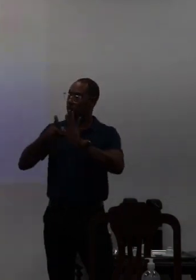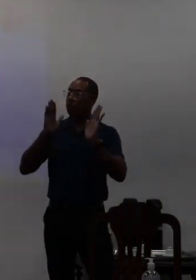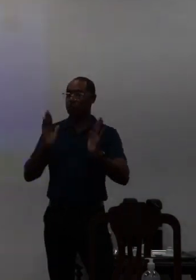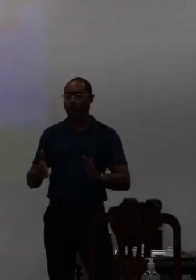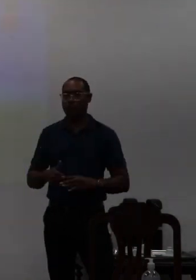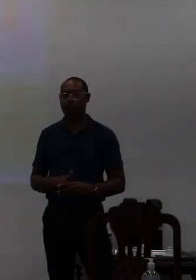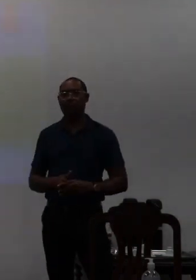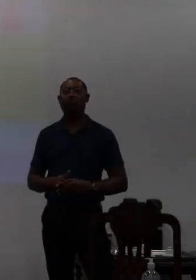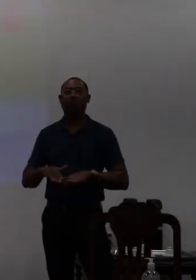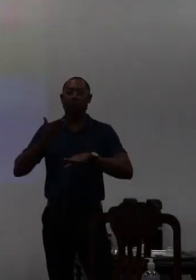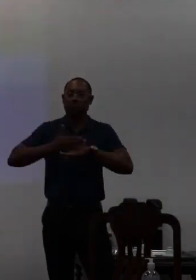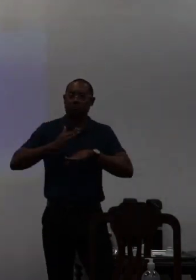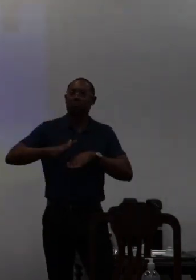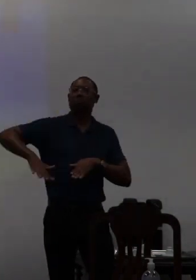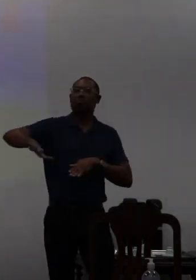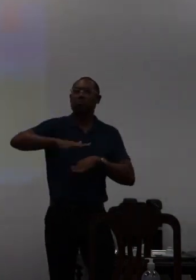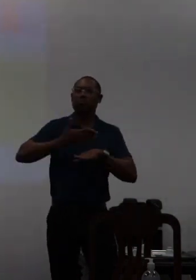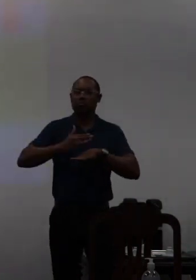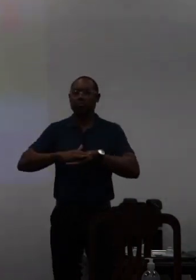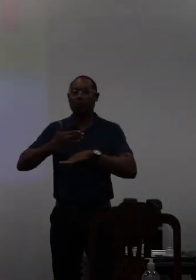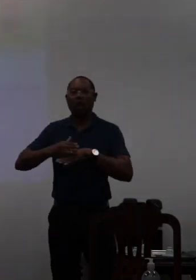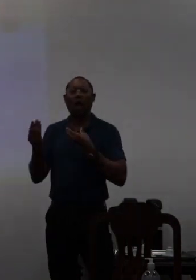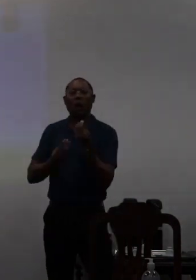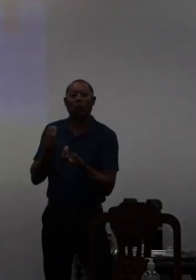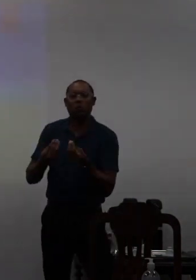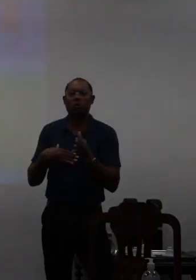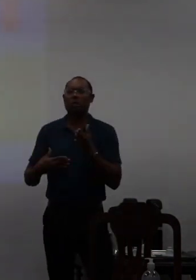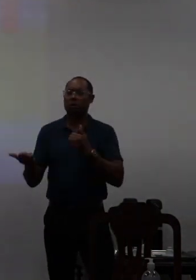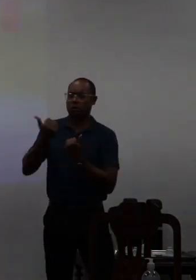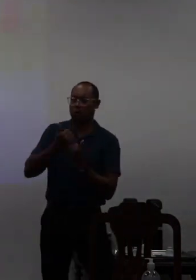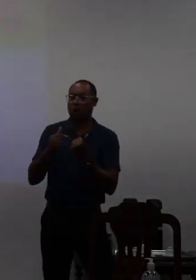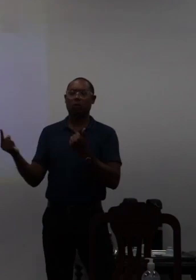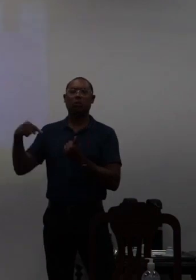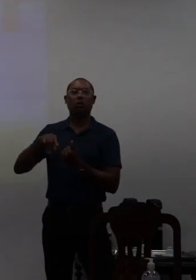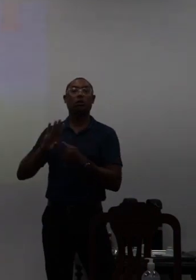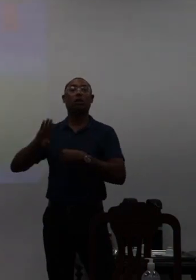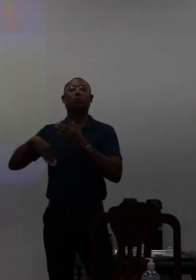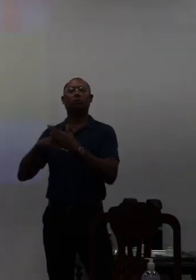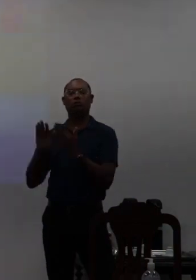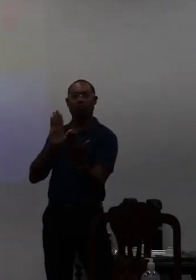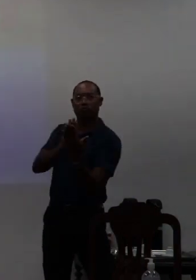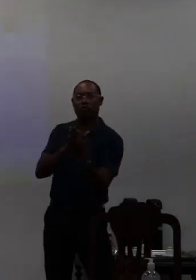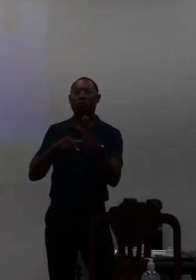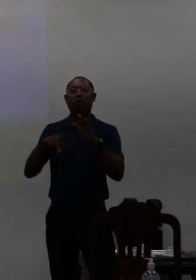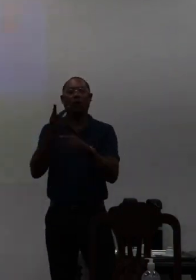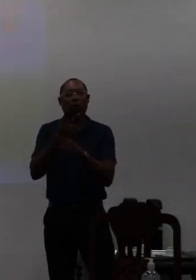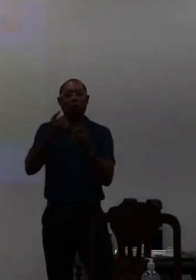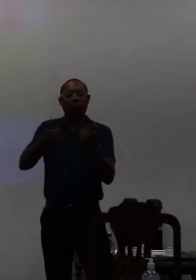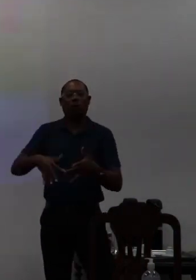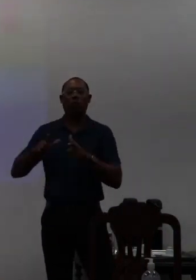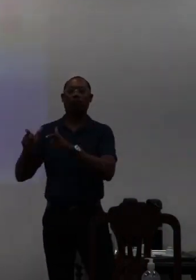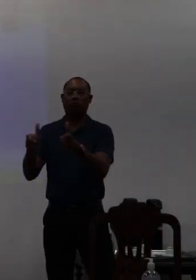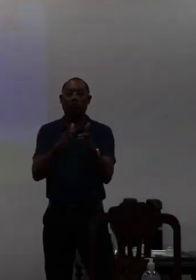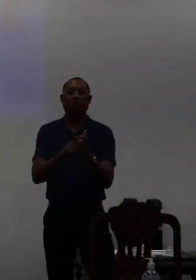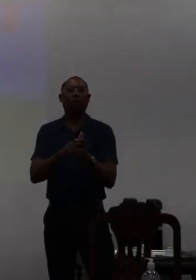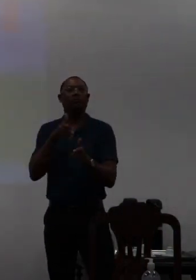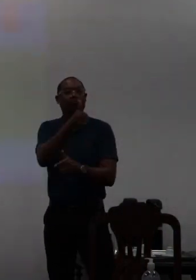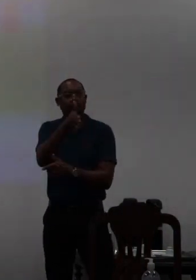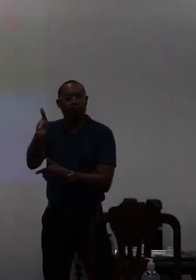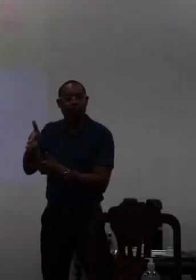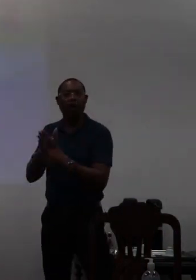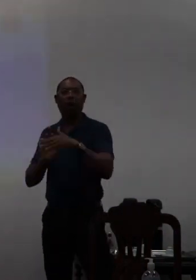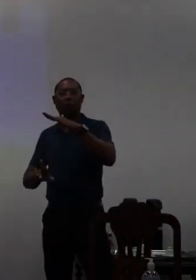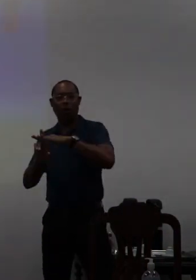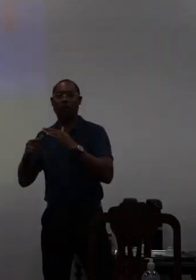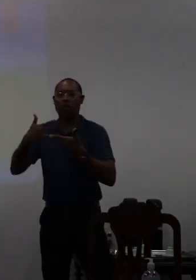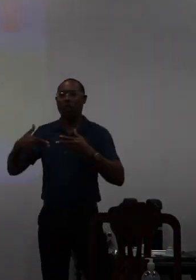treinamos essas pessoas quem não mandou representantes nós estamos procurando os setores para a interia